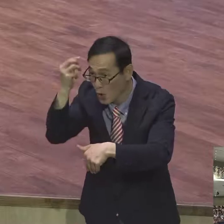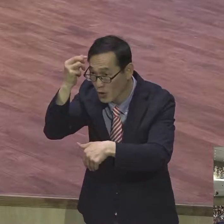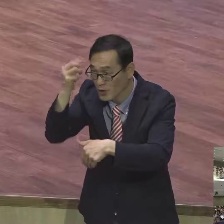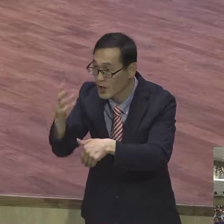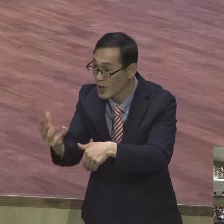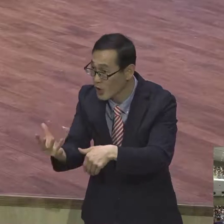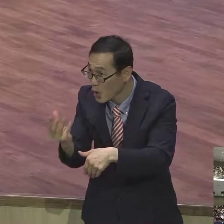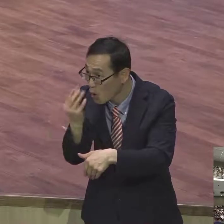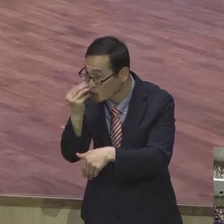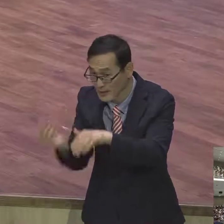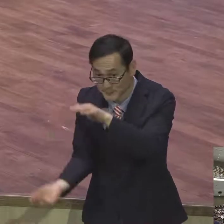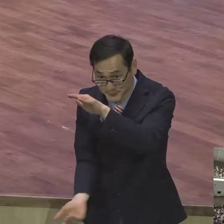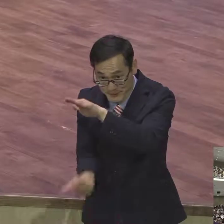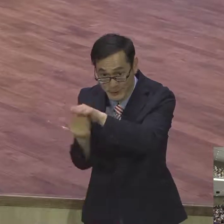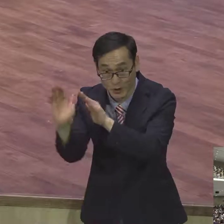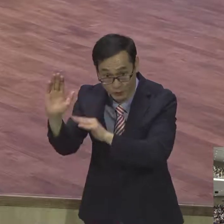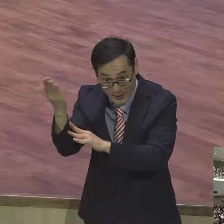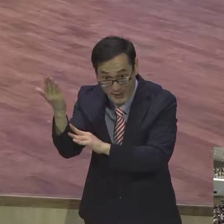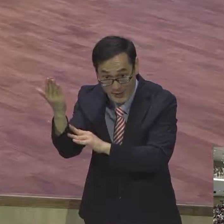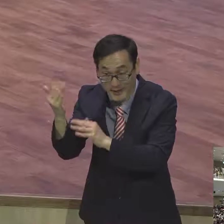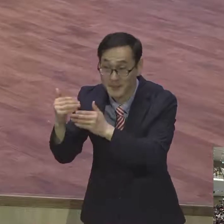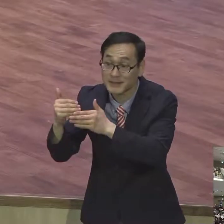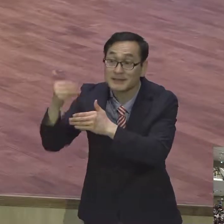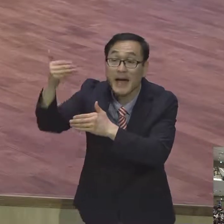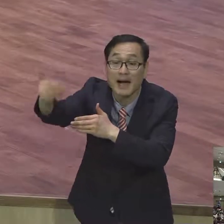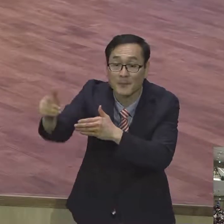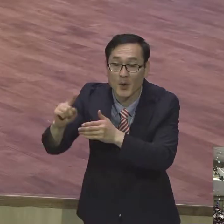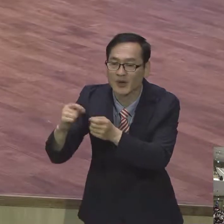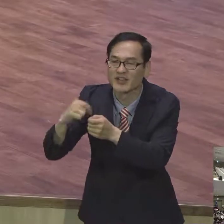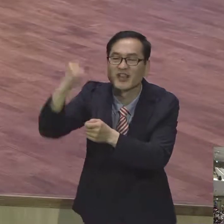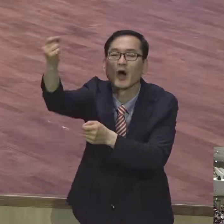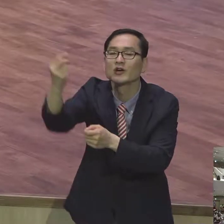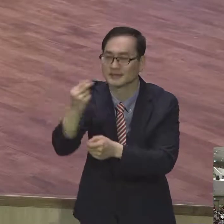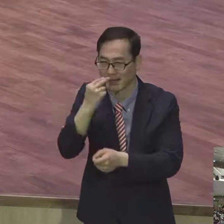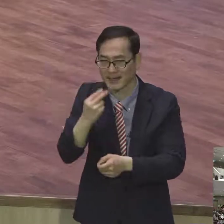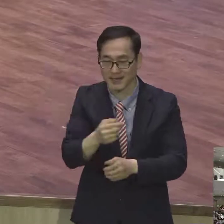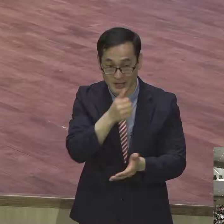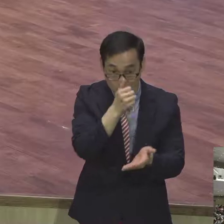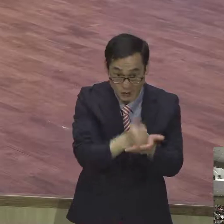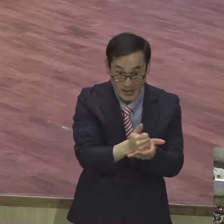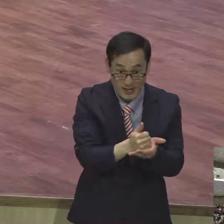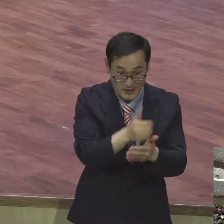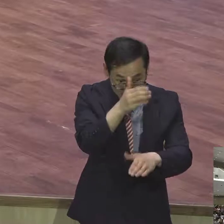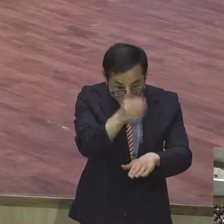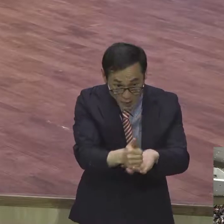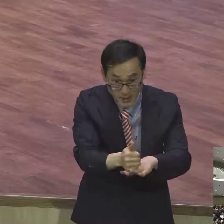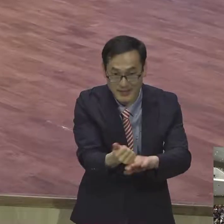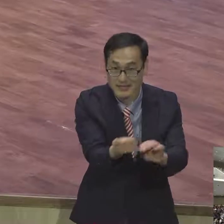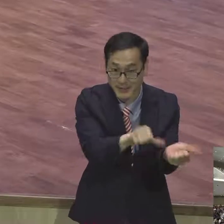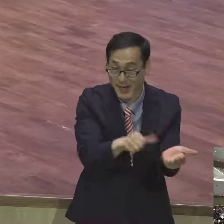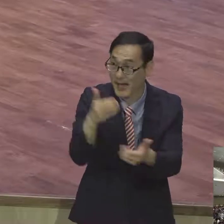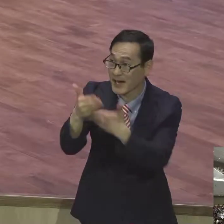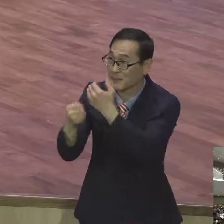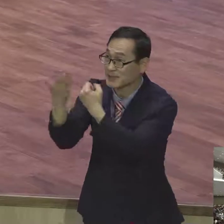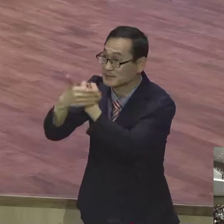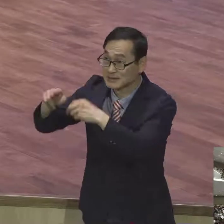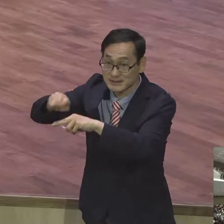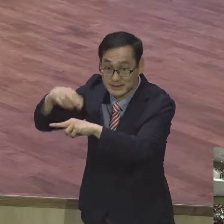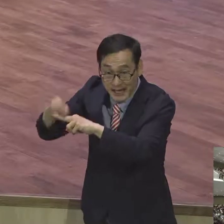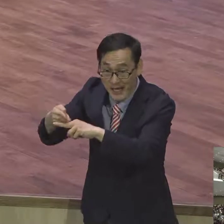맺었으니 그 마지막은 영생이라. 죄의 삭선 사망이요 하나님의 은사는 그리스도 예수 우리 주